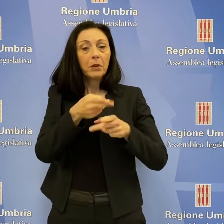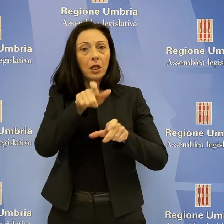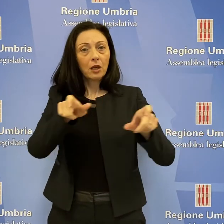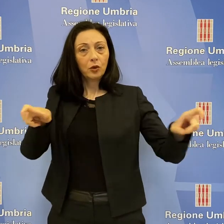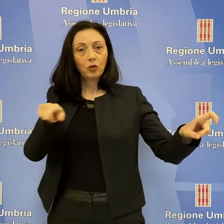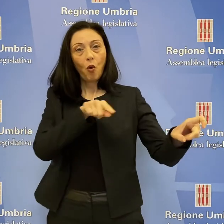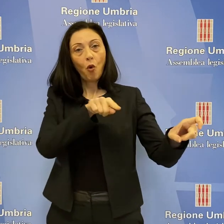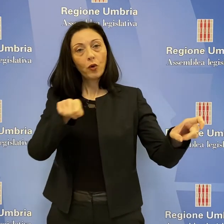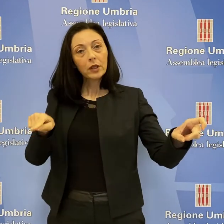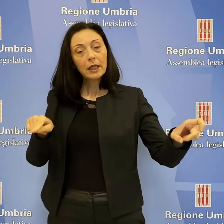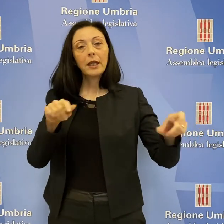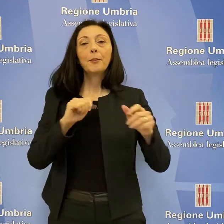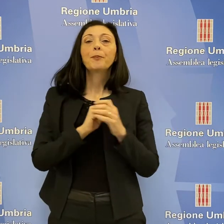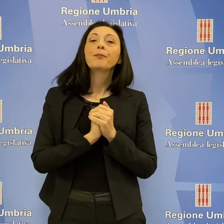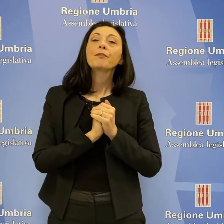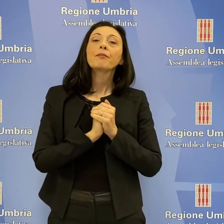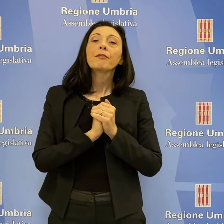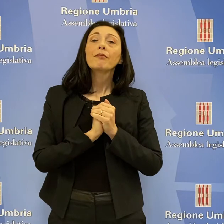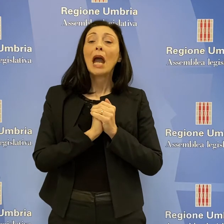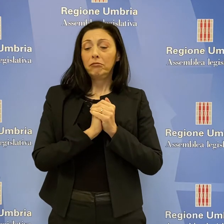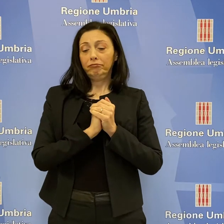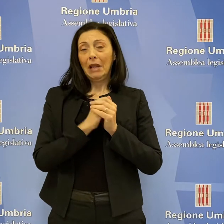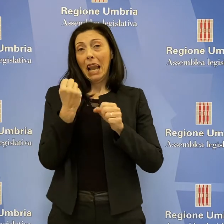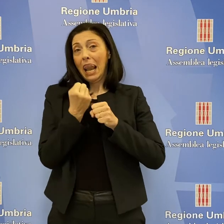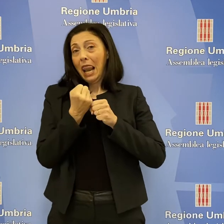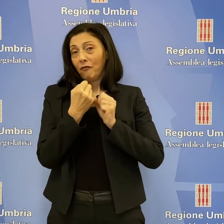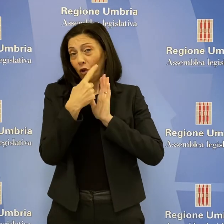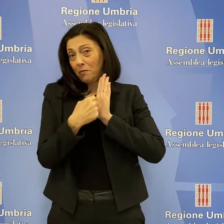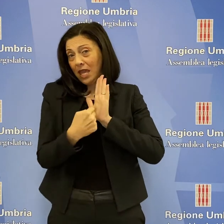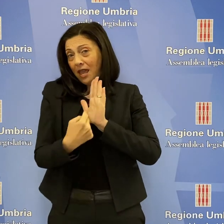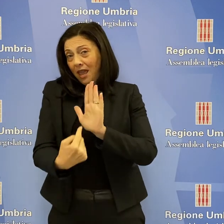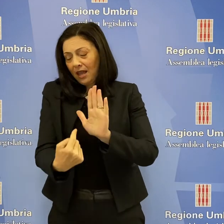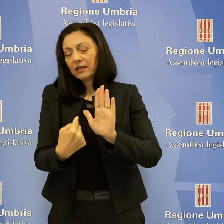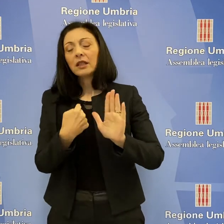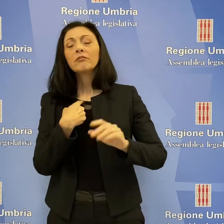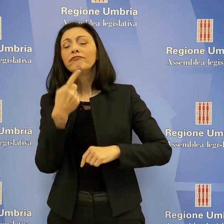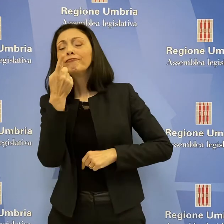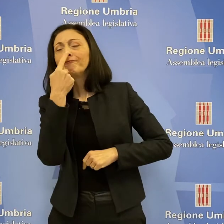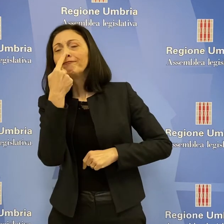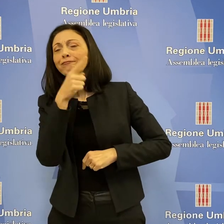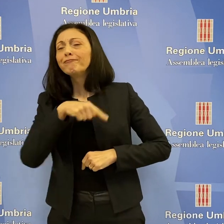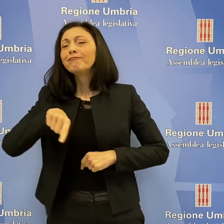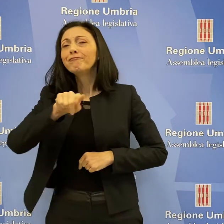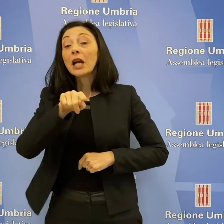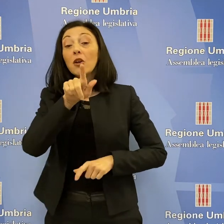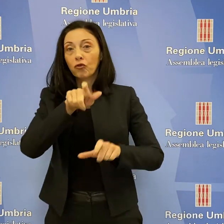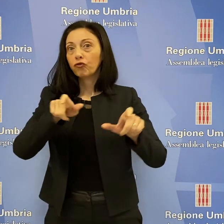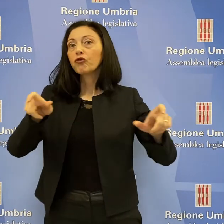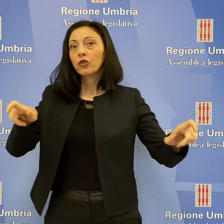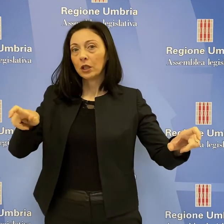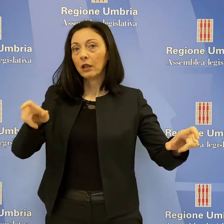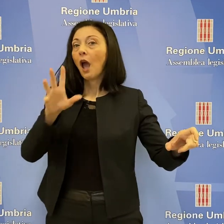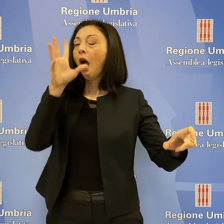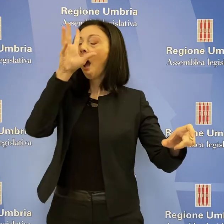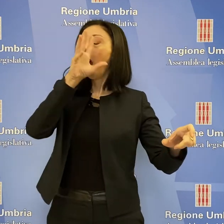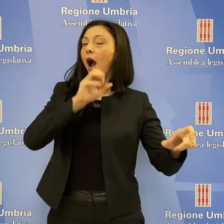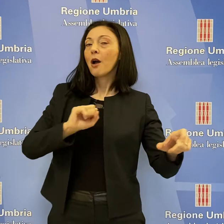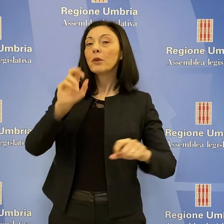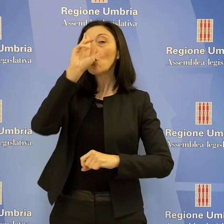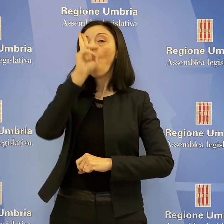percezione maturata in questi primi mesi di attività è quella che il cittadino abbia realmente percepito la figura del difensore civico come